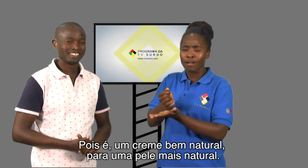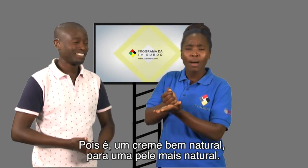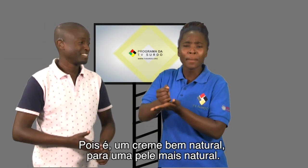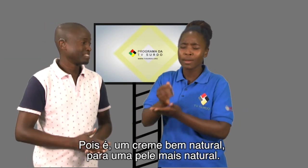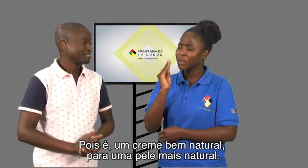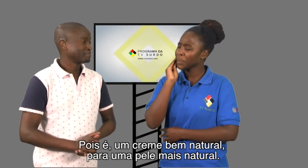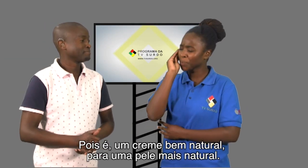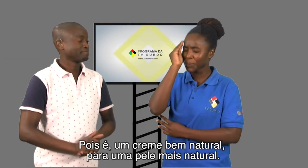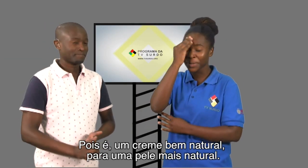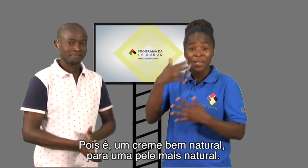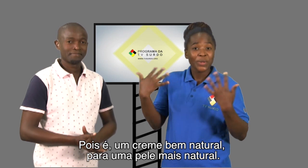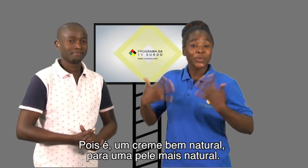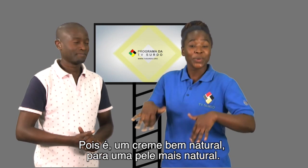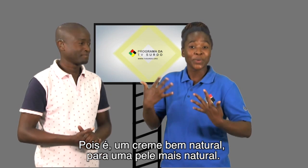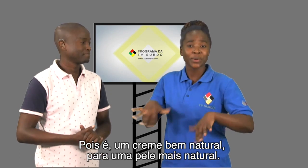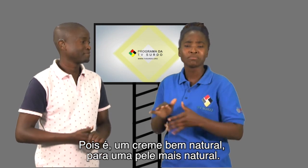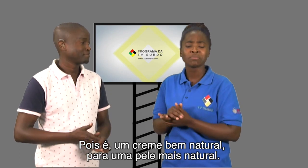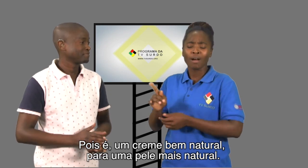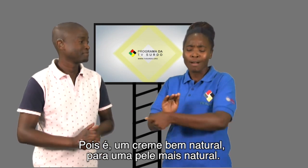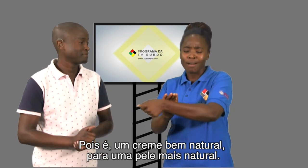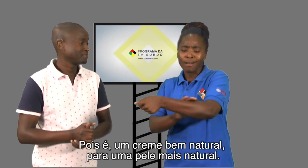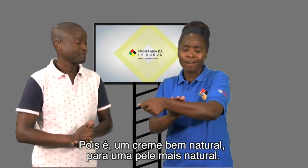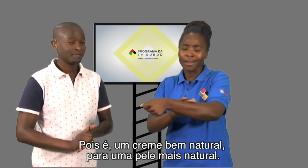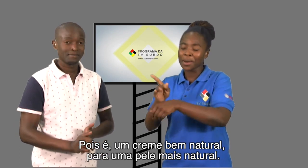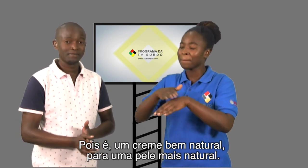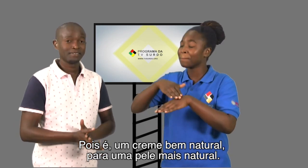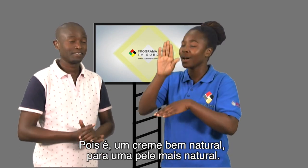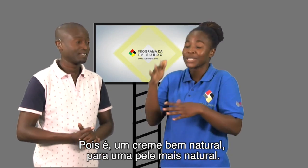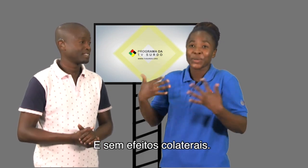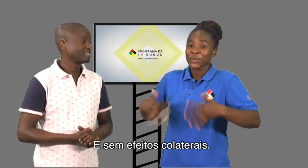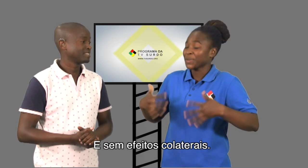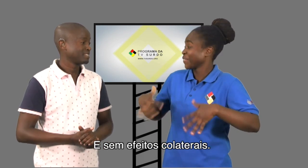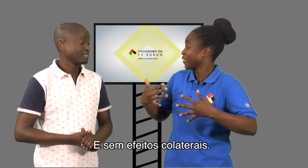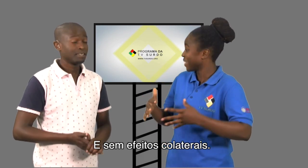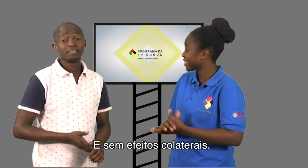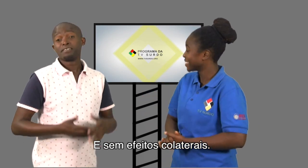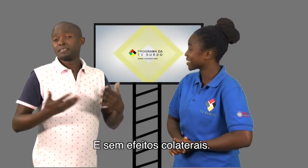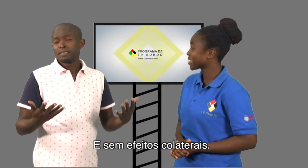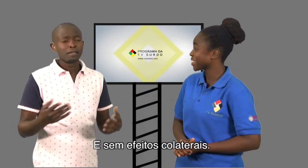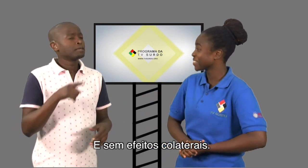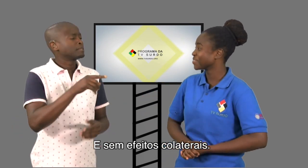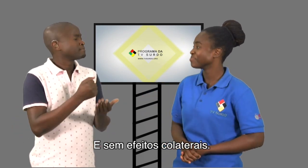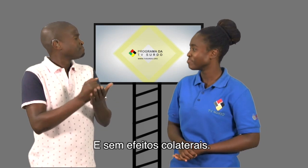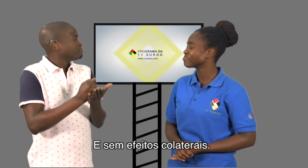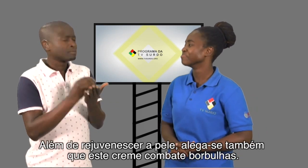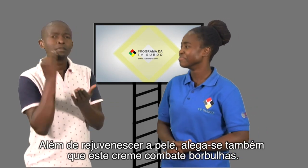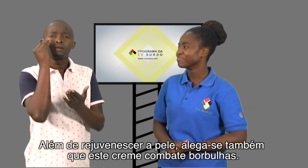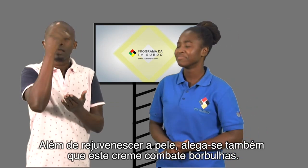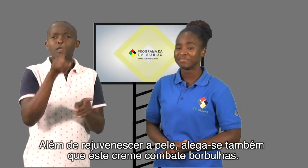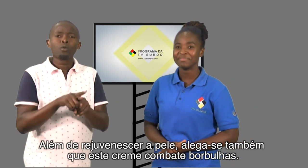Pois é, um creme bem natural para uma pele mais natural. E sem efeitos colaterais.